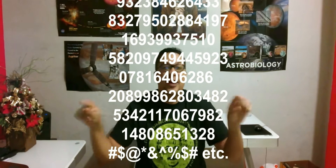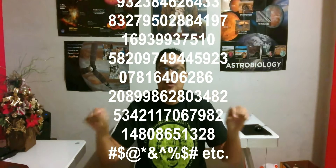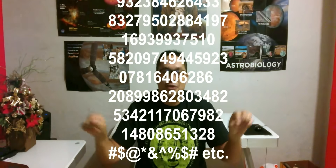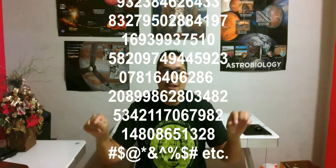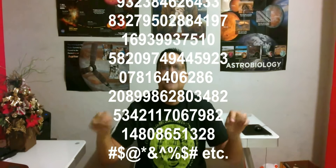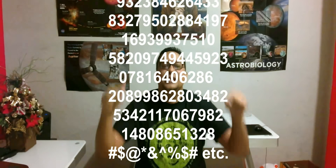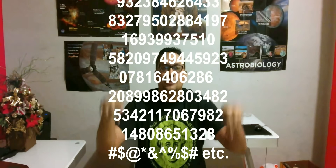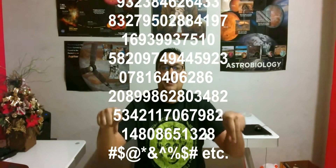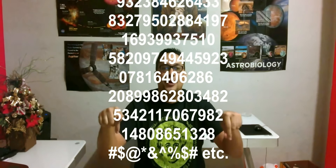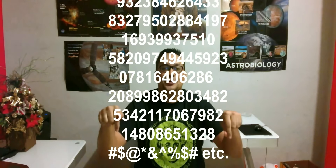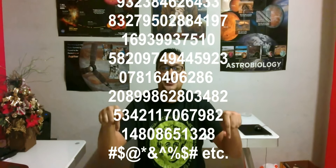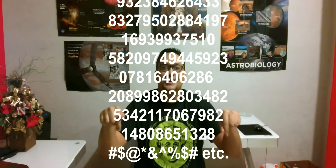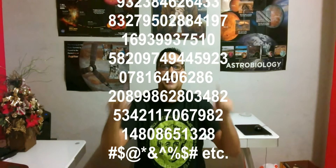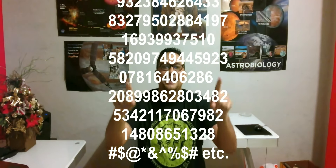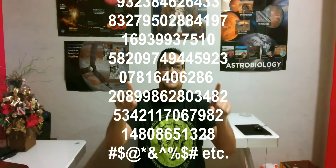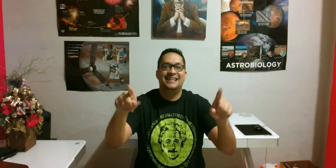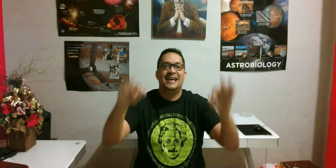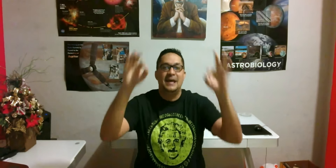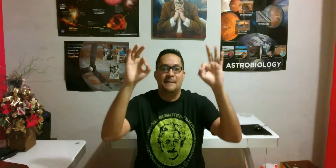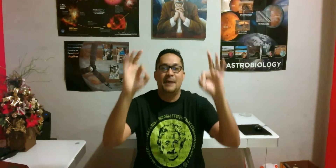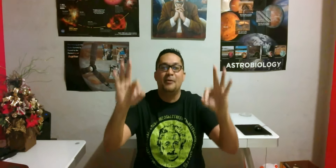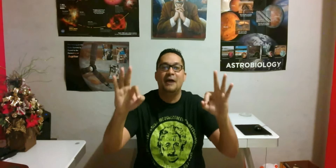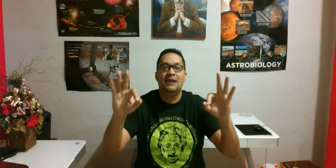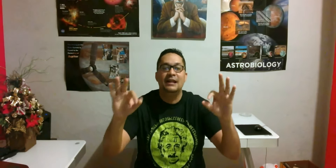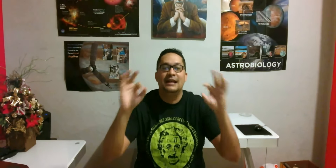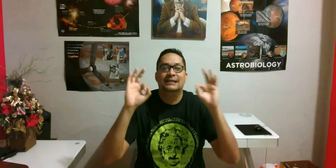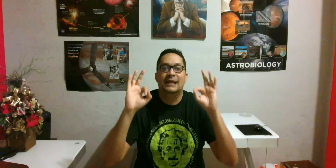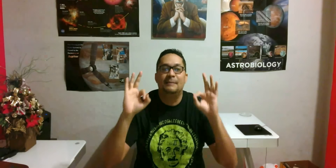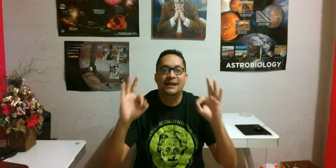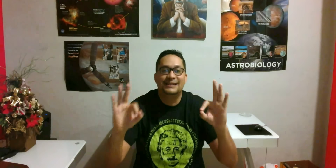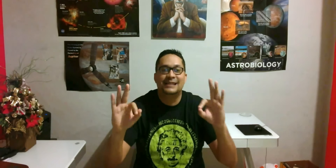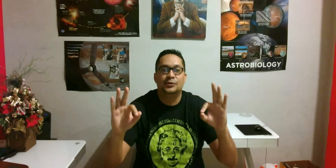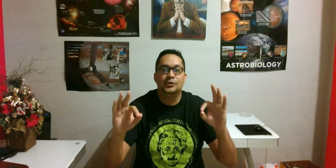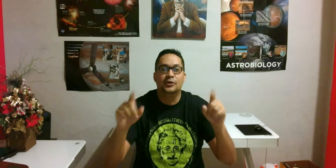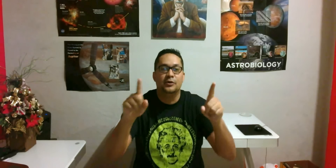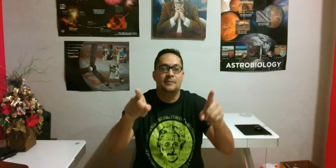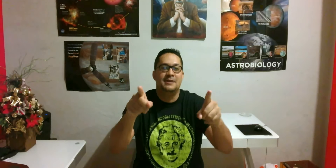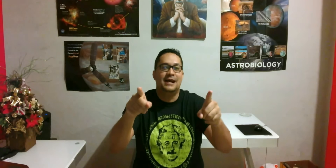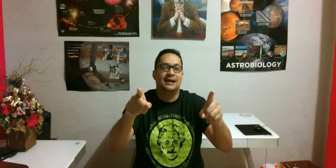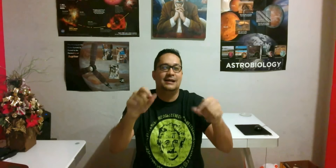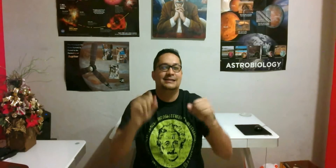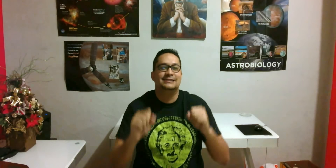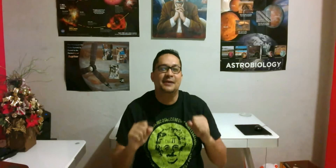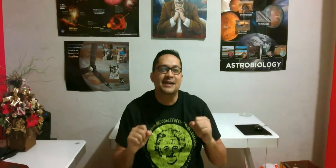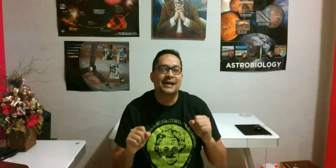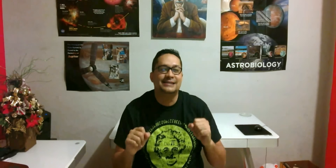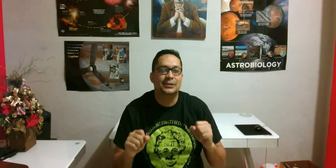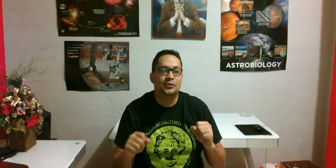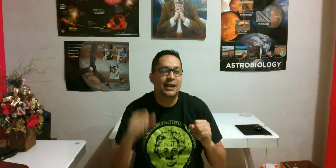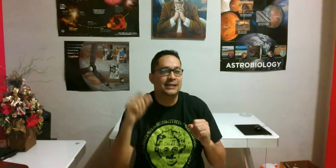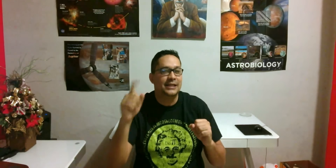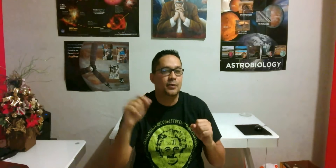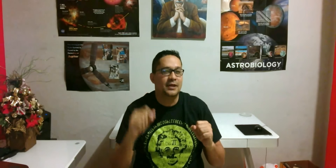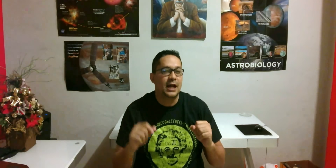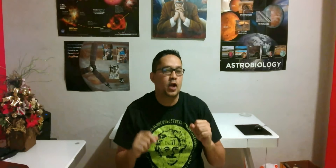que lucir y nos vamos a lucir. Así que vamos a hablar del planeta Saturno. Mira, ¿sabías que Saturno en la antigüedad lo